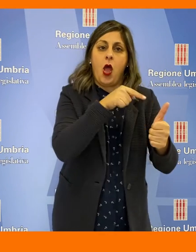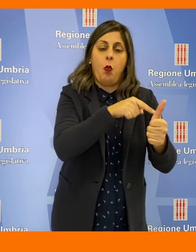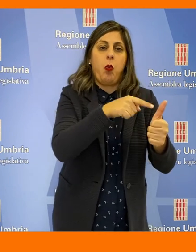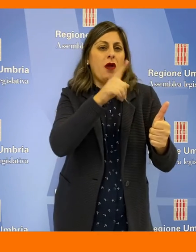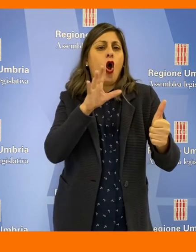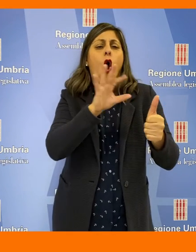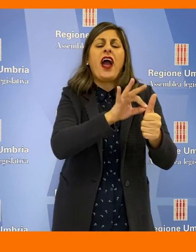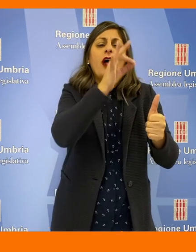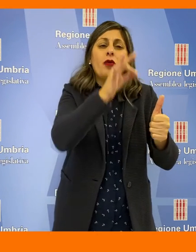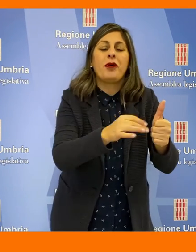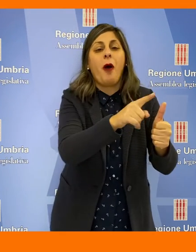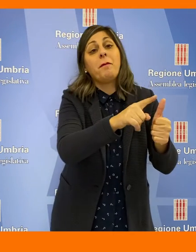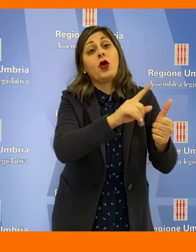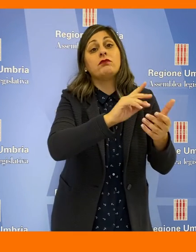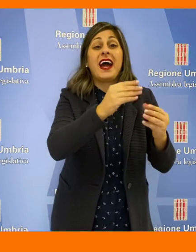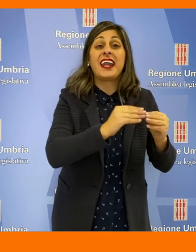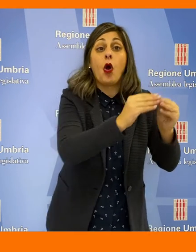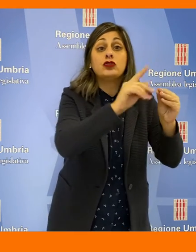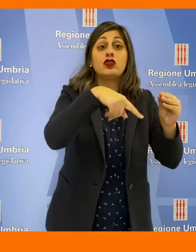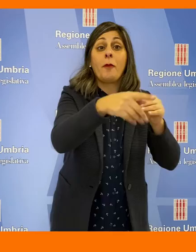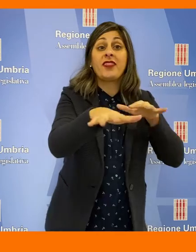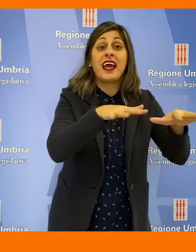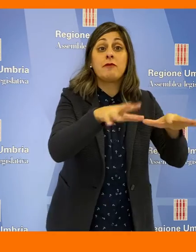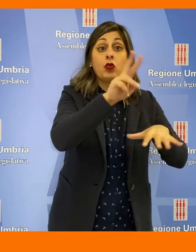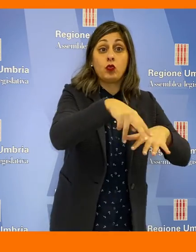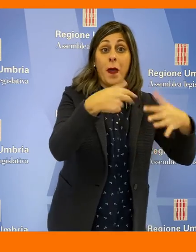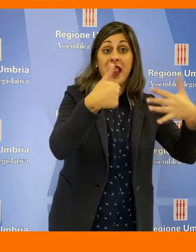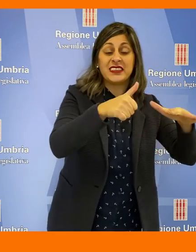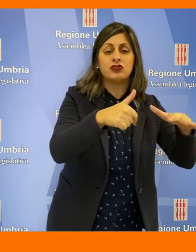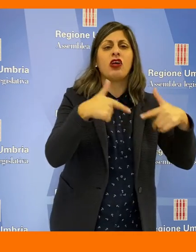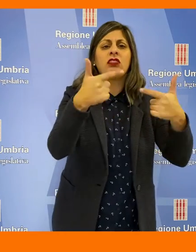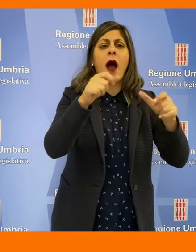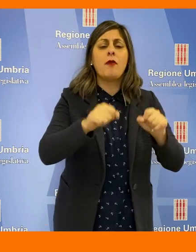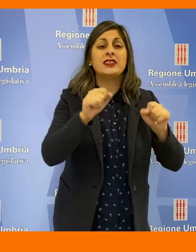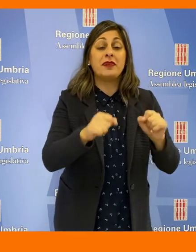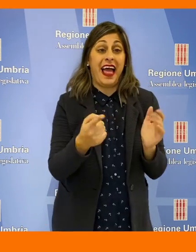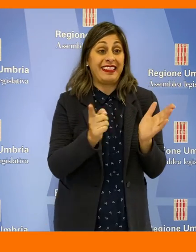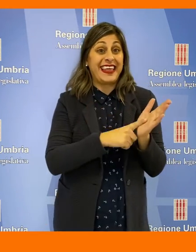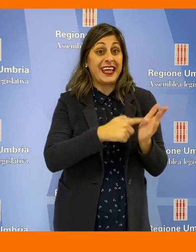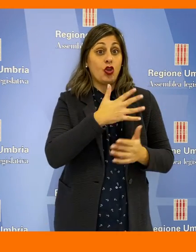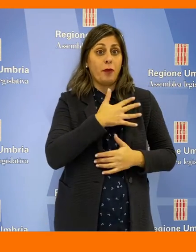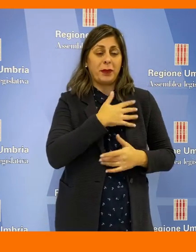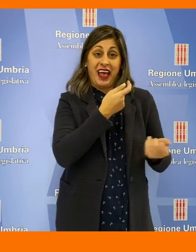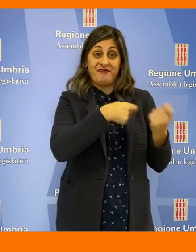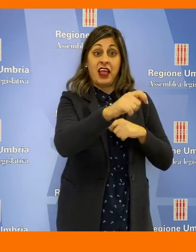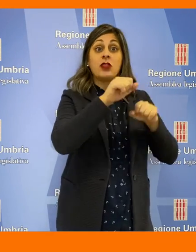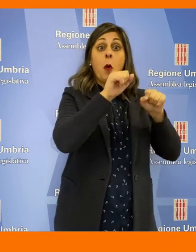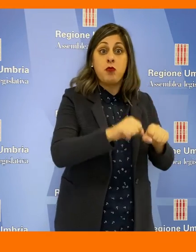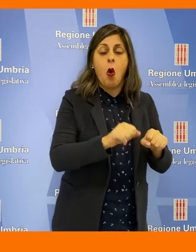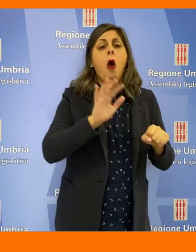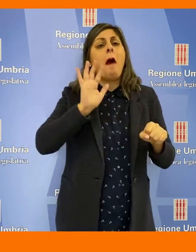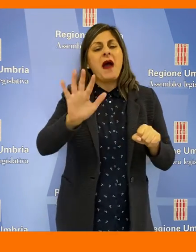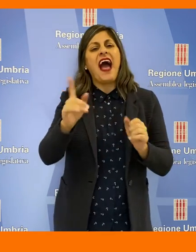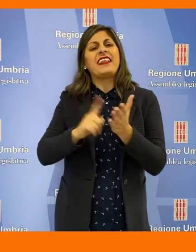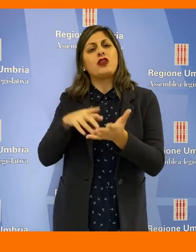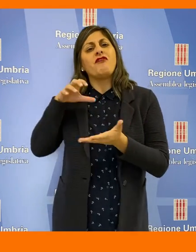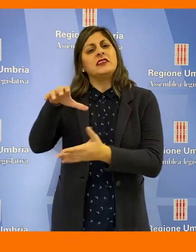ricostruzione post-Sisma 2016 che consente l'alienazione del diritto di proprietà salvaguardando il diritto al finanziamento.